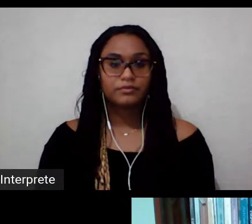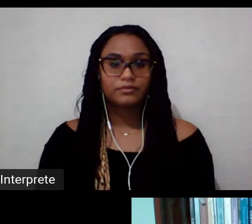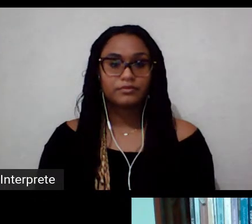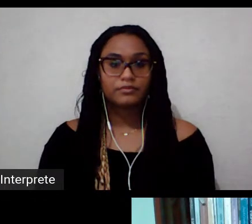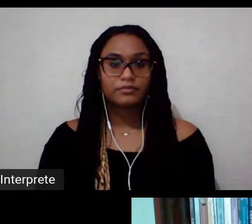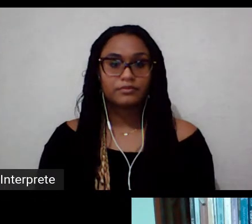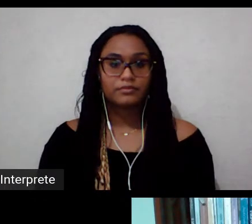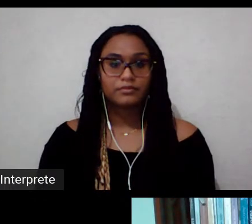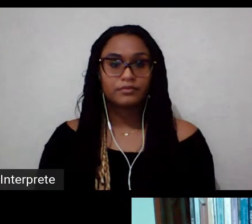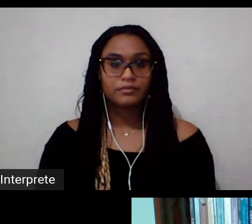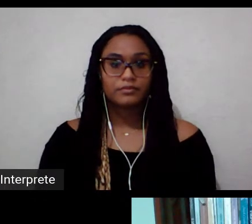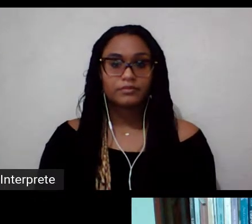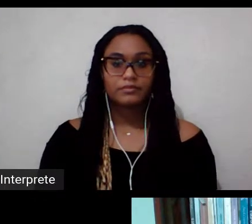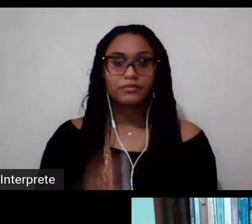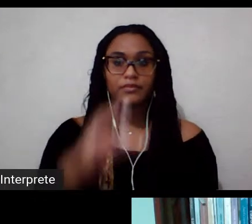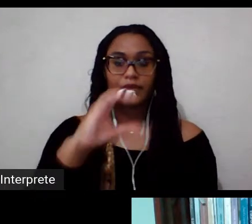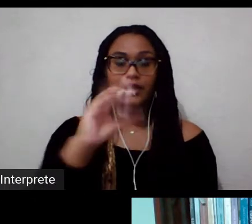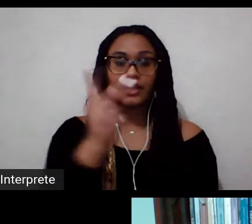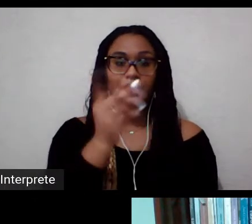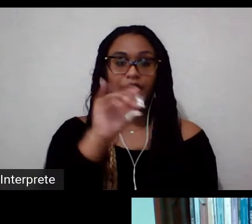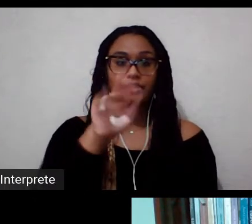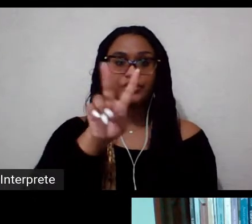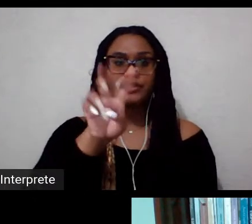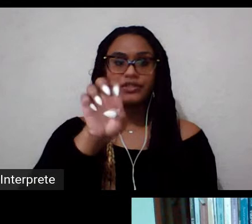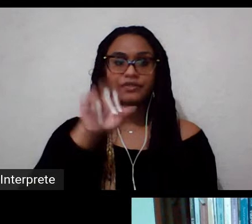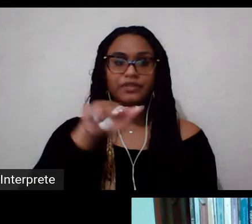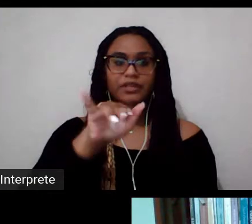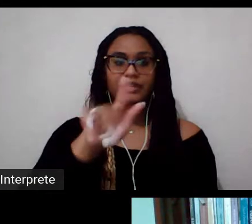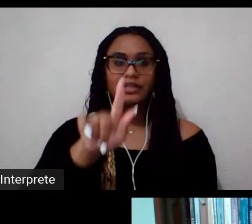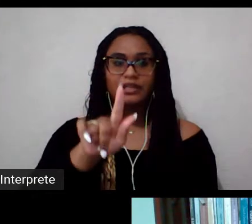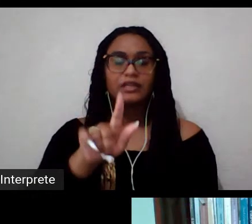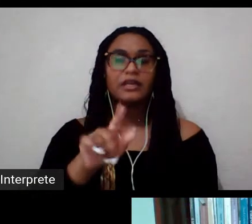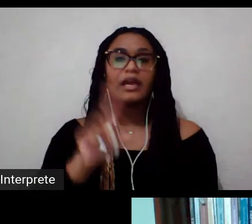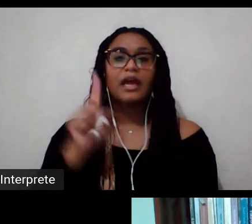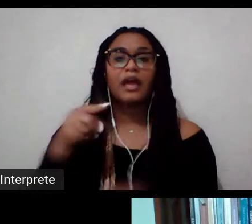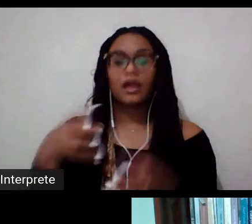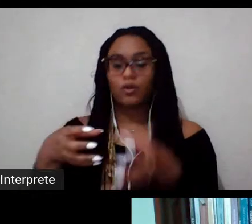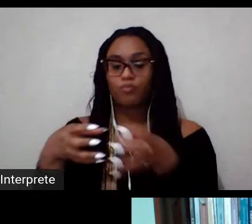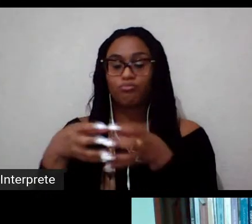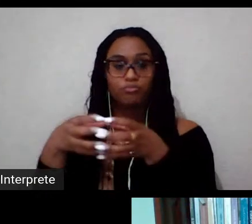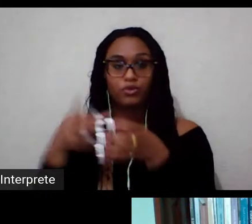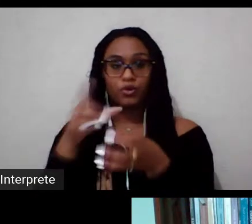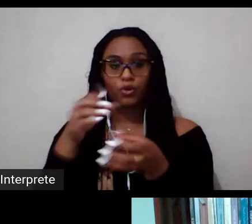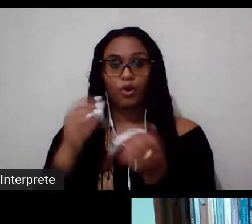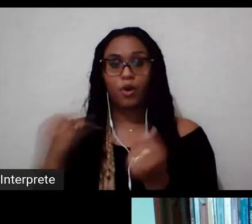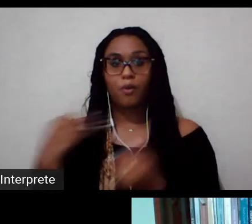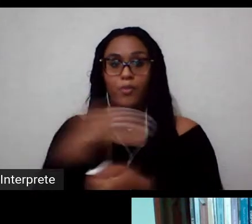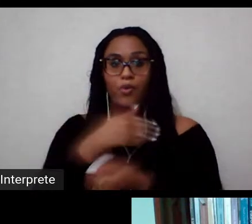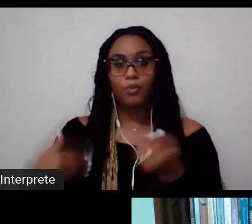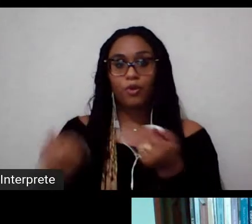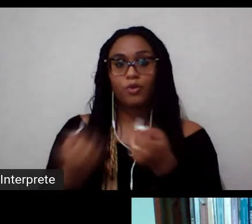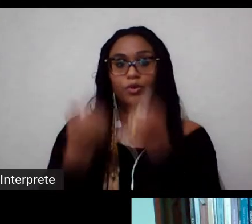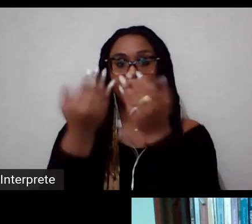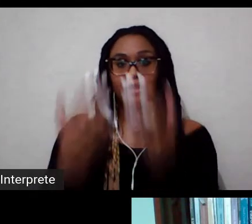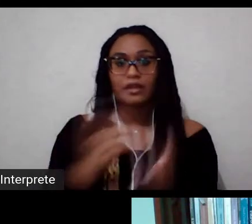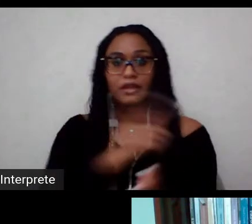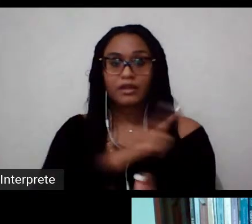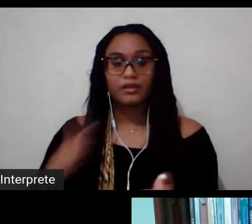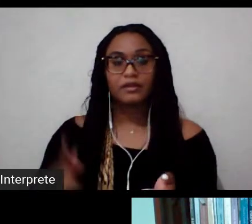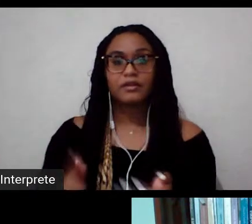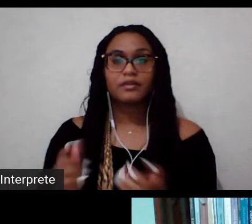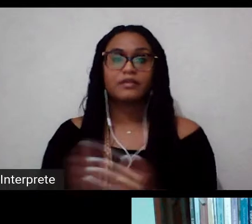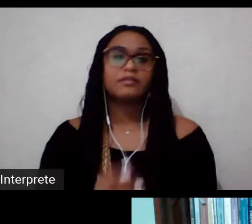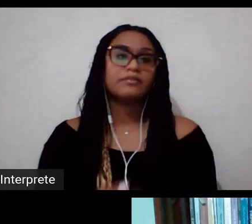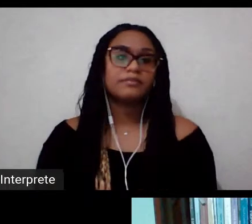A Chivenin é um programa global de bolsas do governo do Reino Unido, financiado pelo Foreign Commonwealth and Development